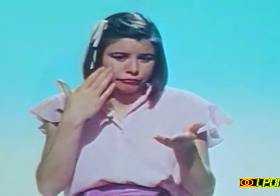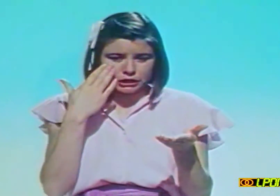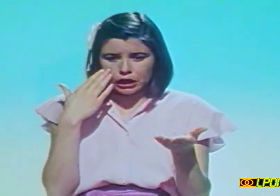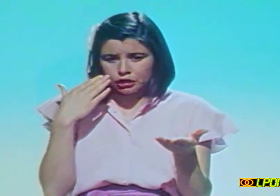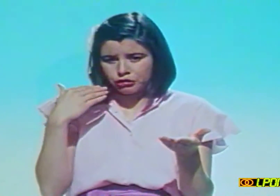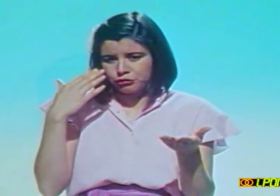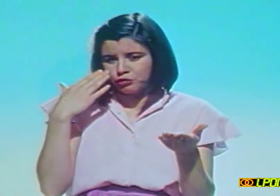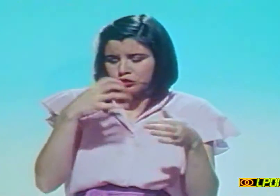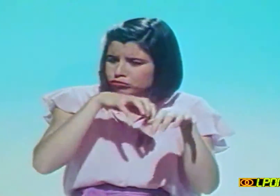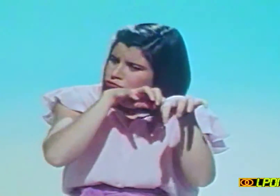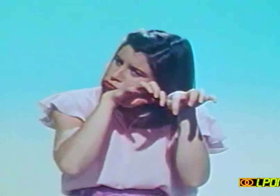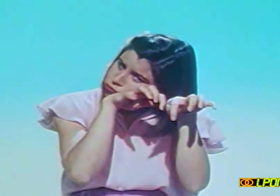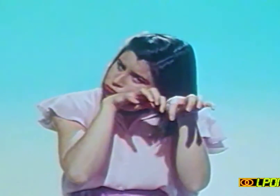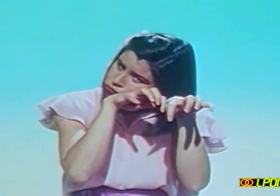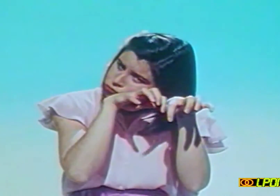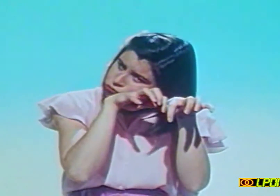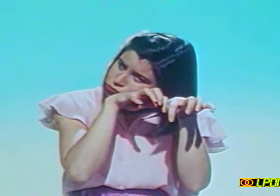Mais ce petit tigre s'ennuyait.